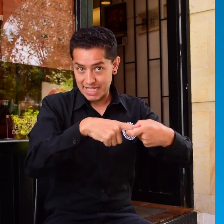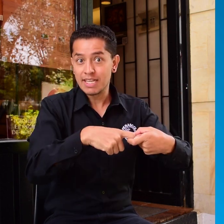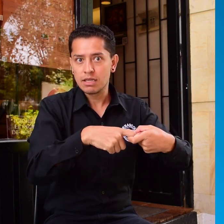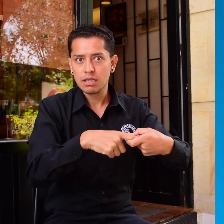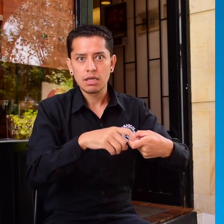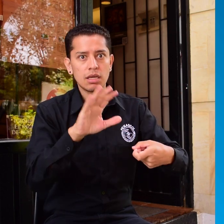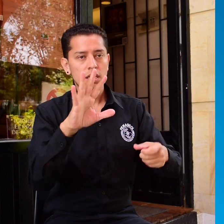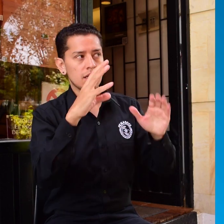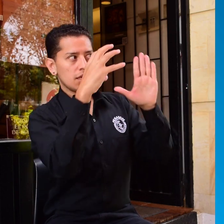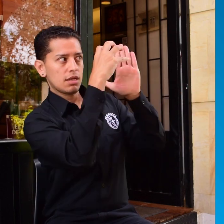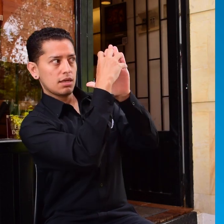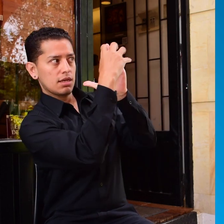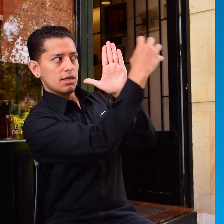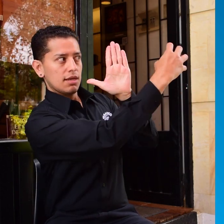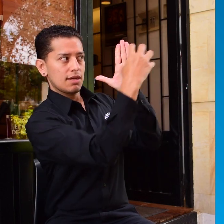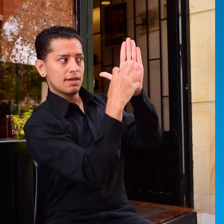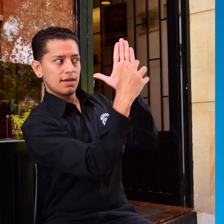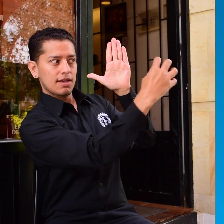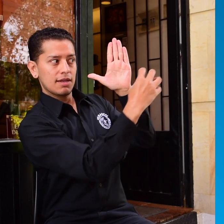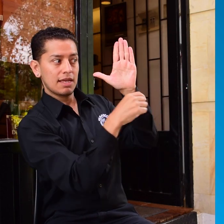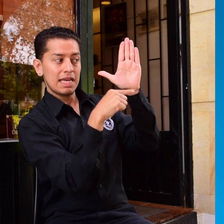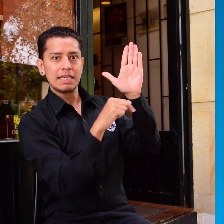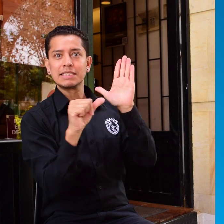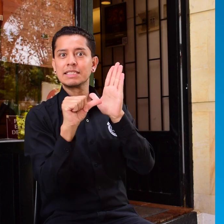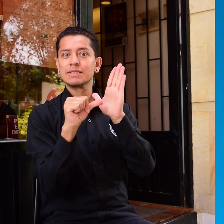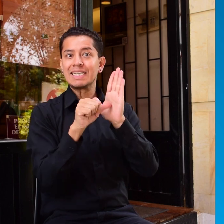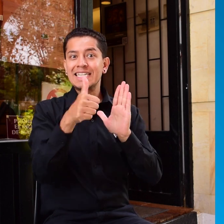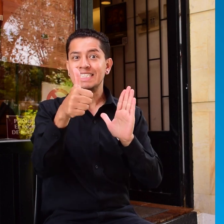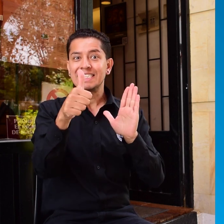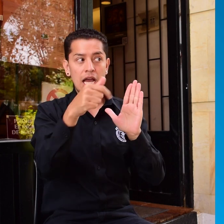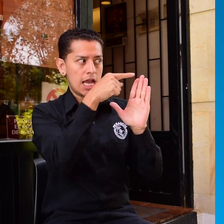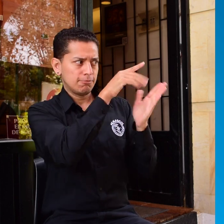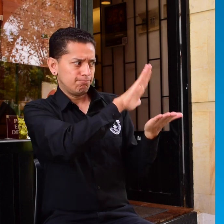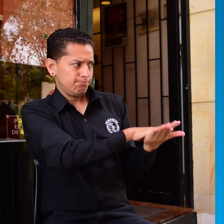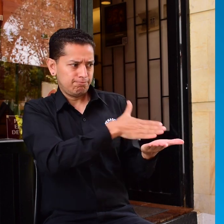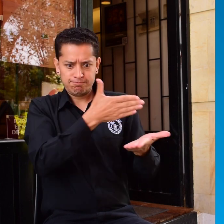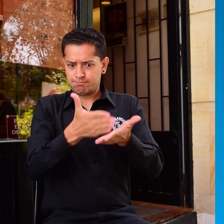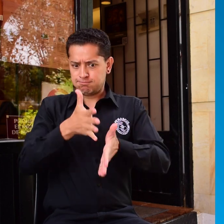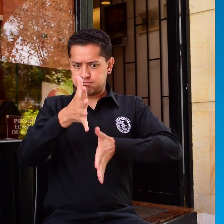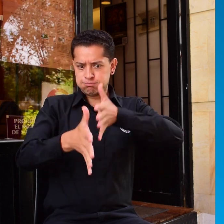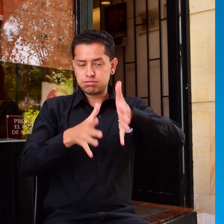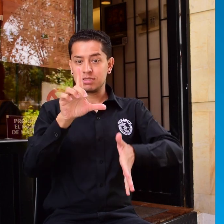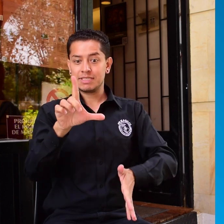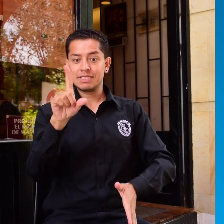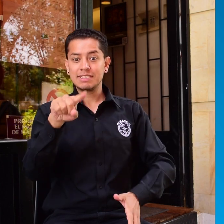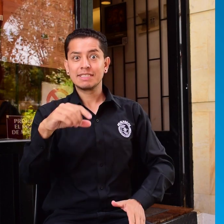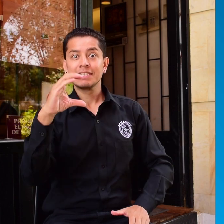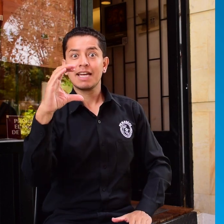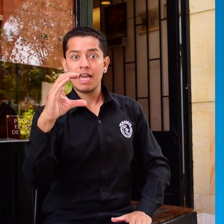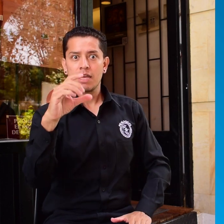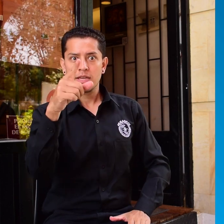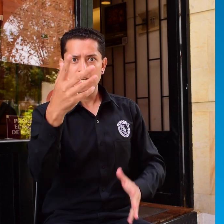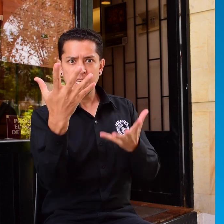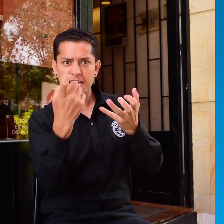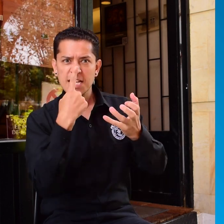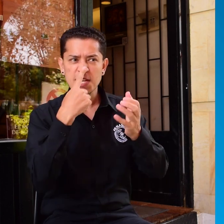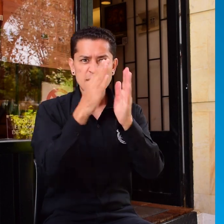traducción de cada uno de sus 10 artículos a lengua de señas apoyada de cada una de las imágenes que la misma